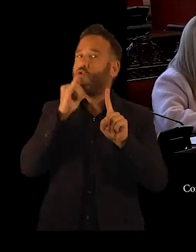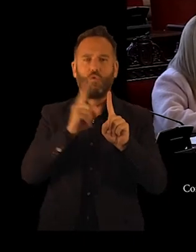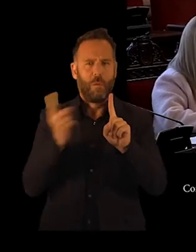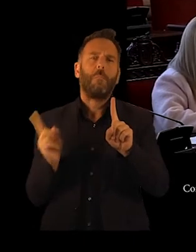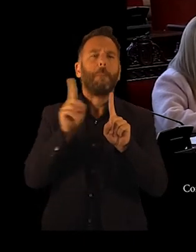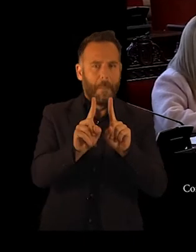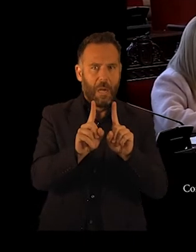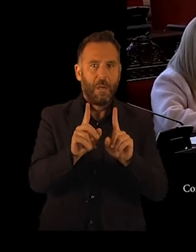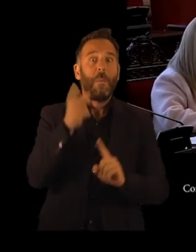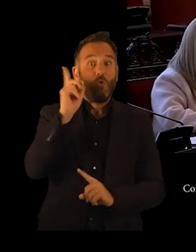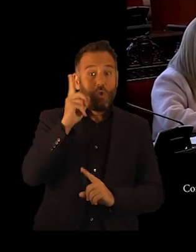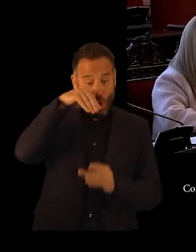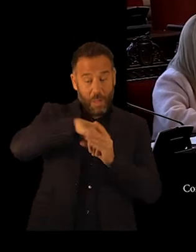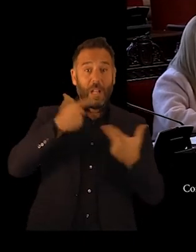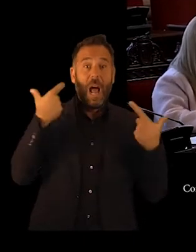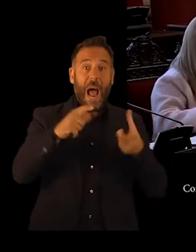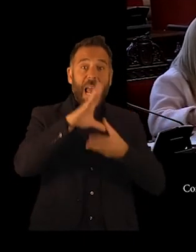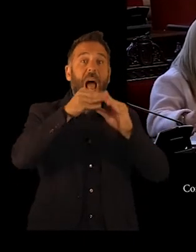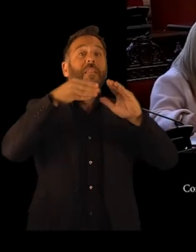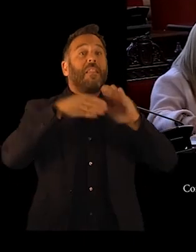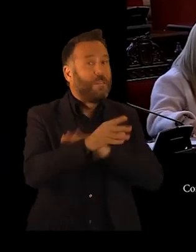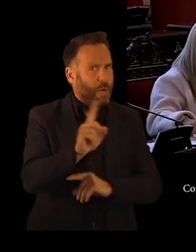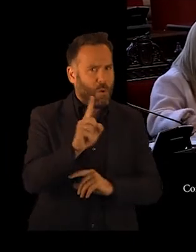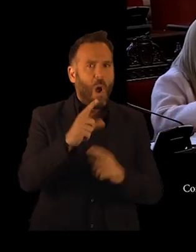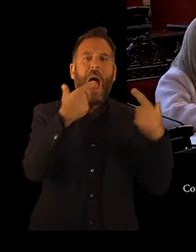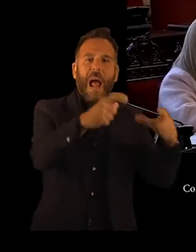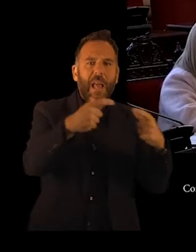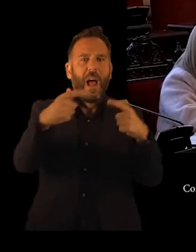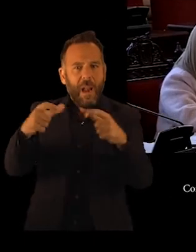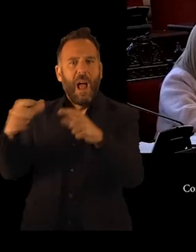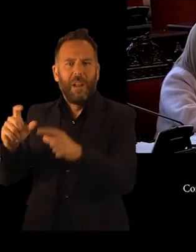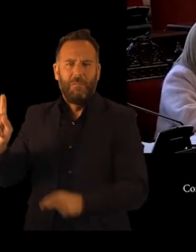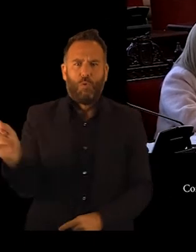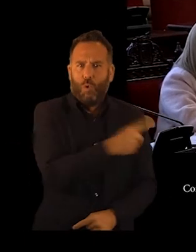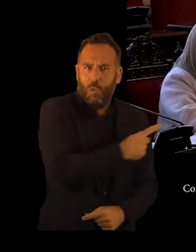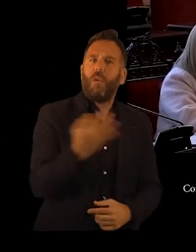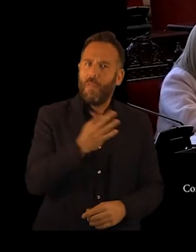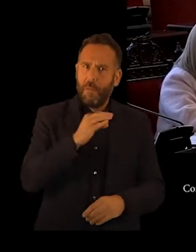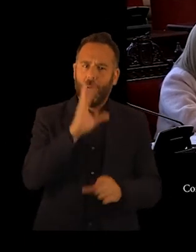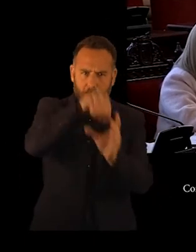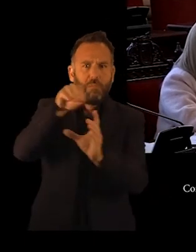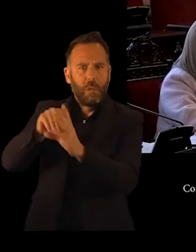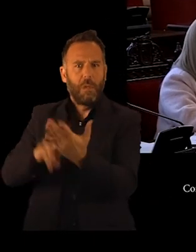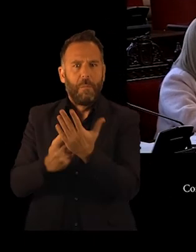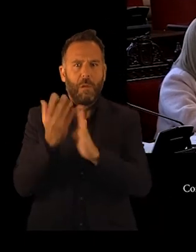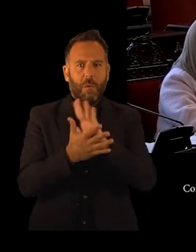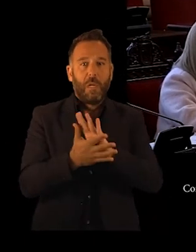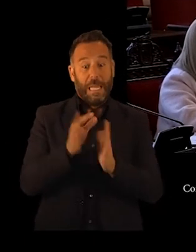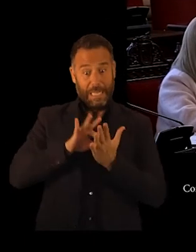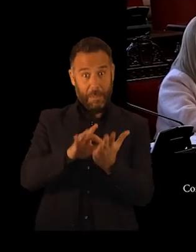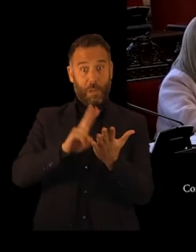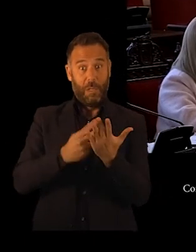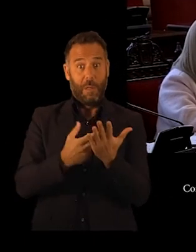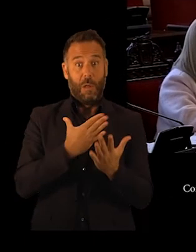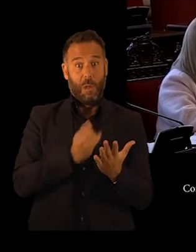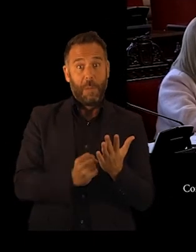no solo desde el área de accesibilidad, sino desde todas las áreas municipales. El Servicio Municipal de Intérprete de Lengua de Signo del Ayuntamiento da